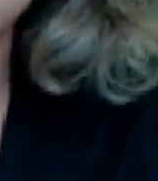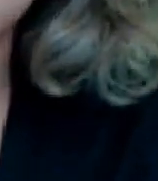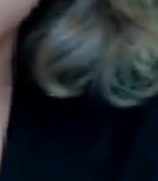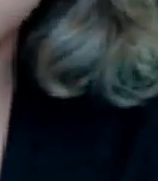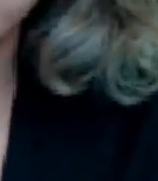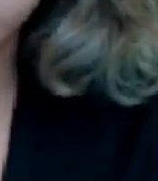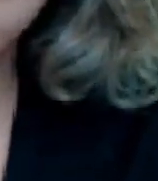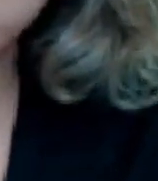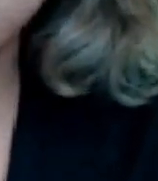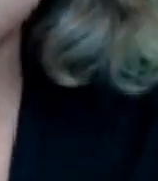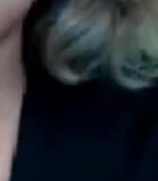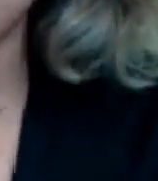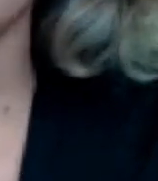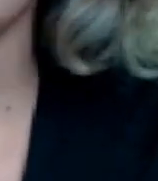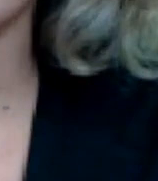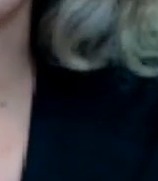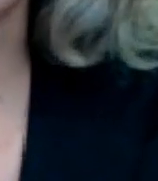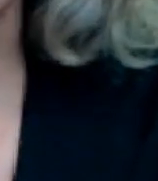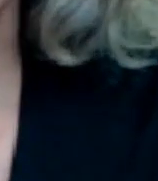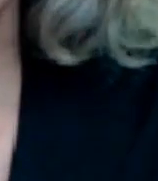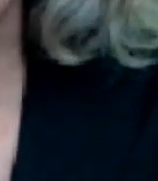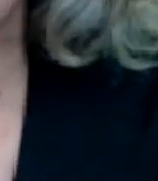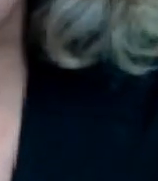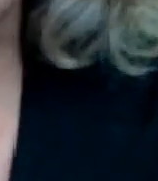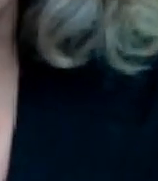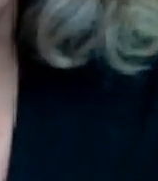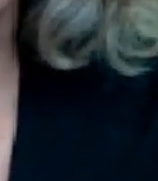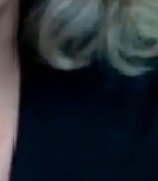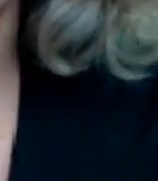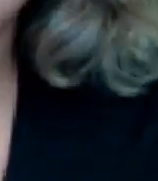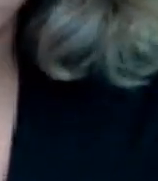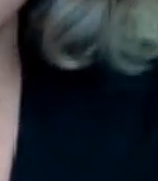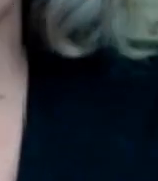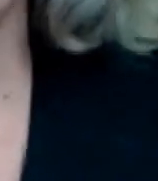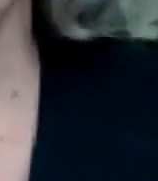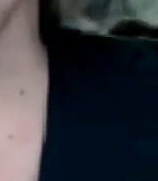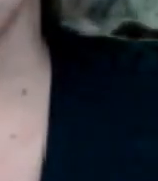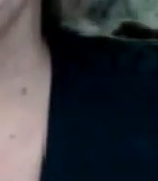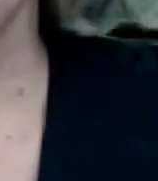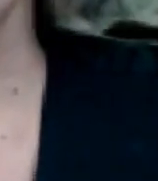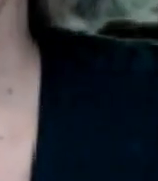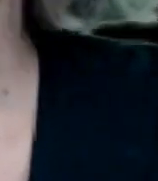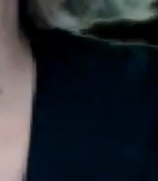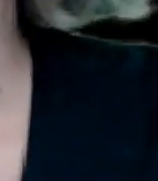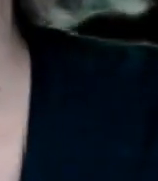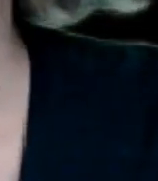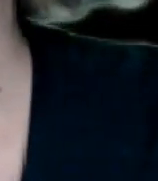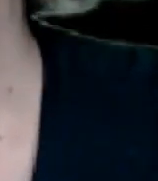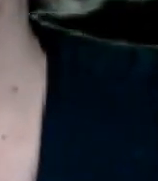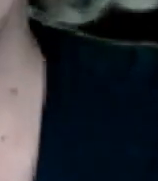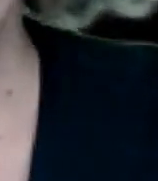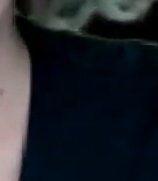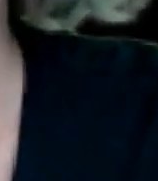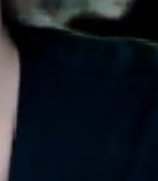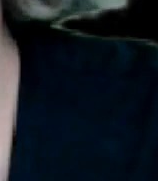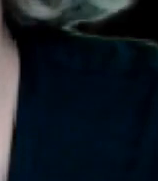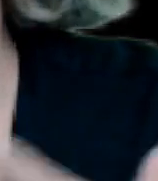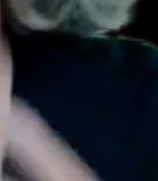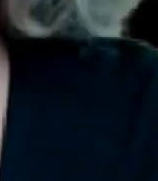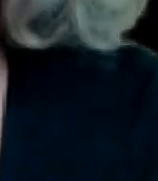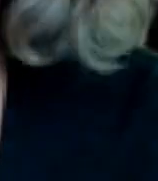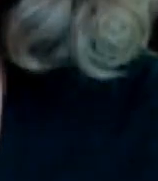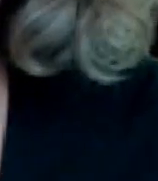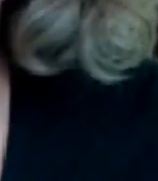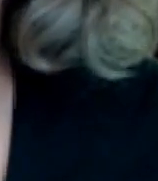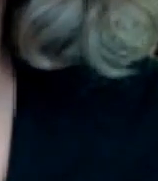a mí me preocupa esto porque yo tampoco soy periodista nunca he estudiado para ser periodista